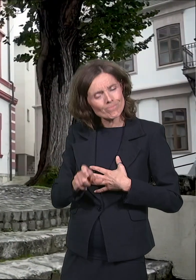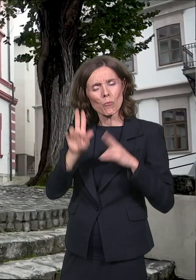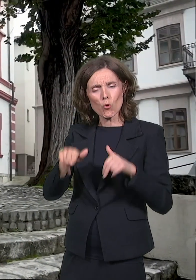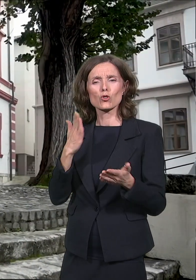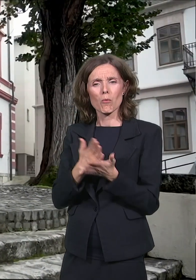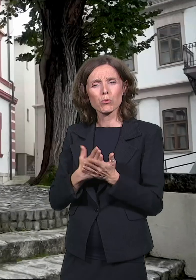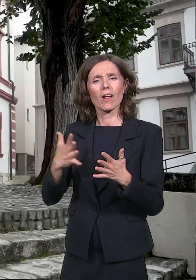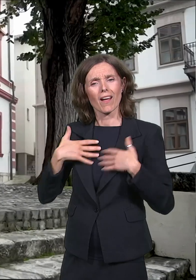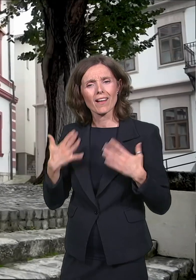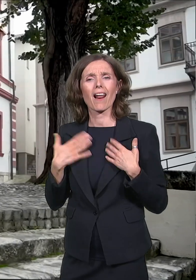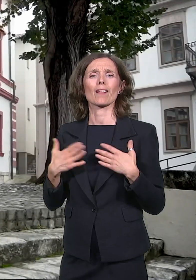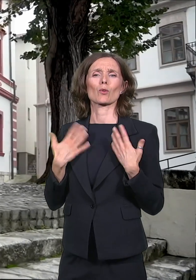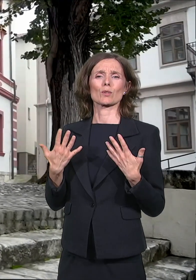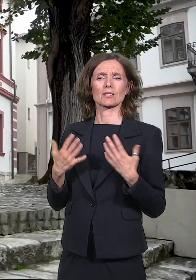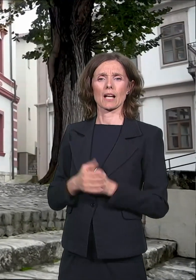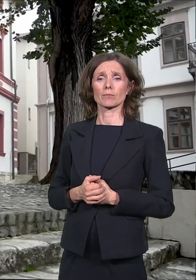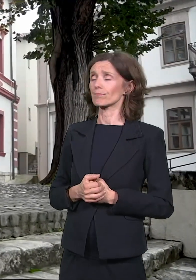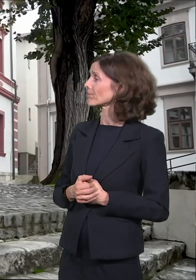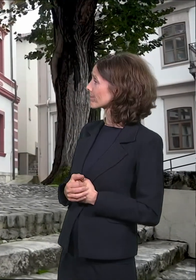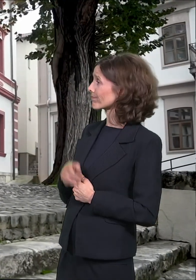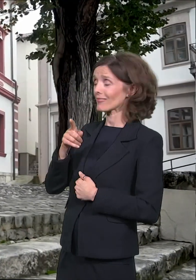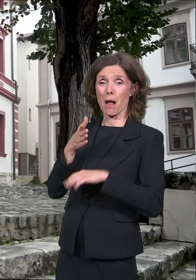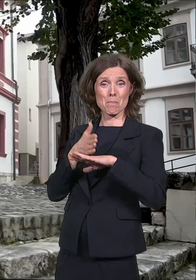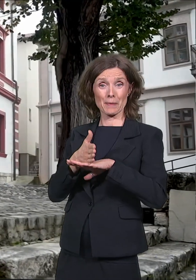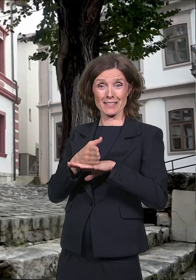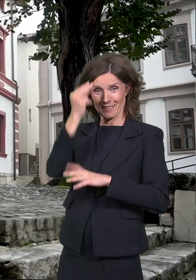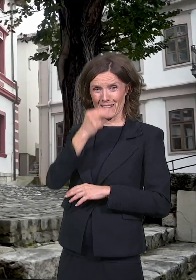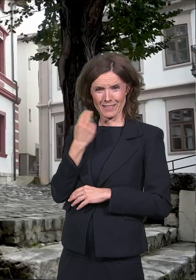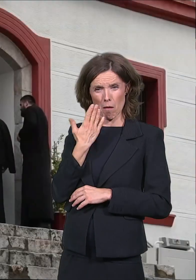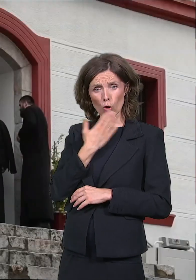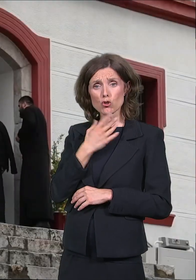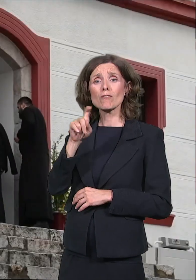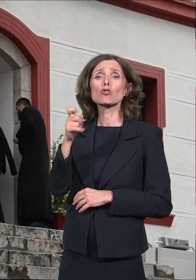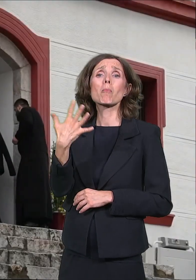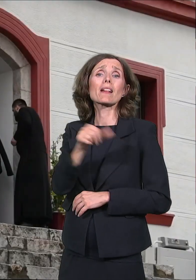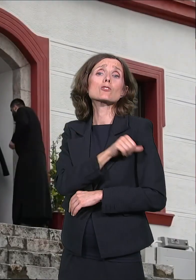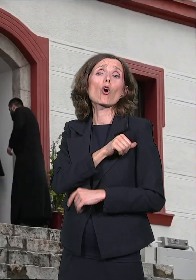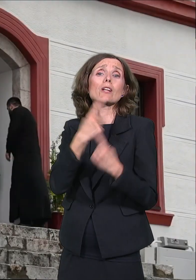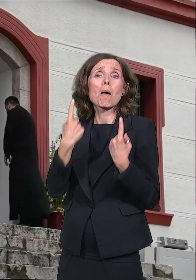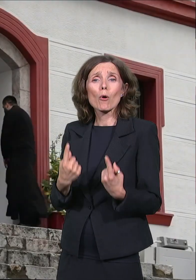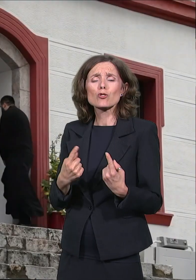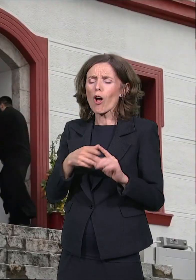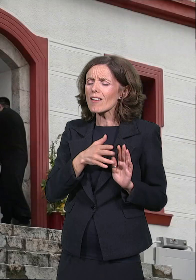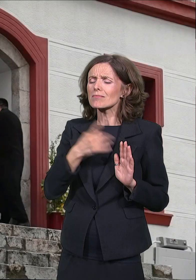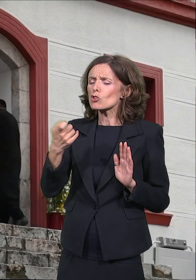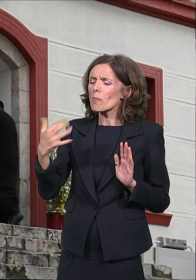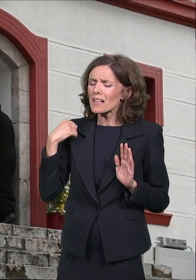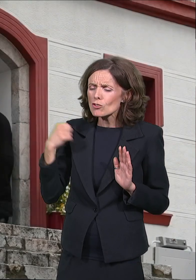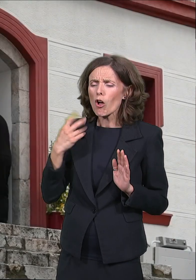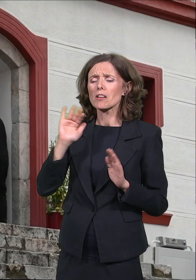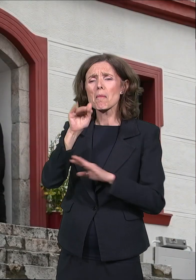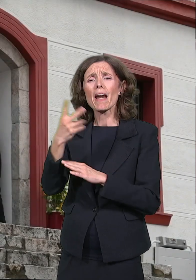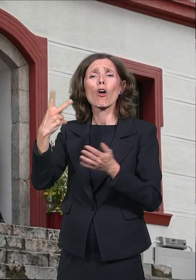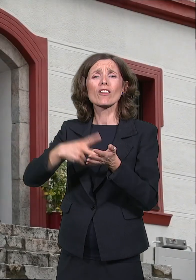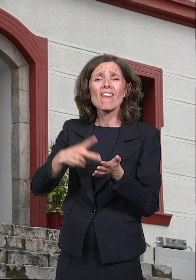Za 150 godina postojanja, Prizrenska bogoslovija je odškolovala više od 2100 učitelja i sveštenika,